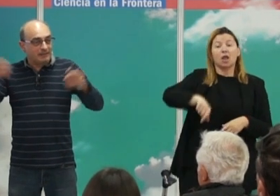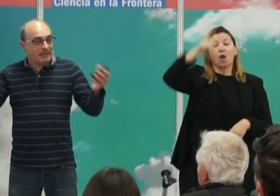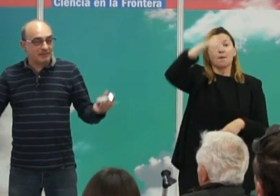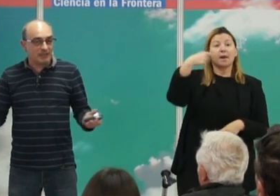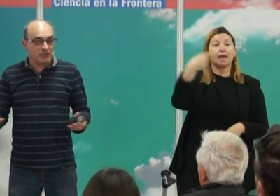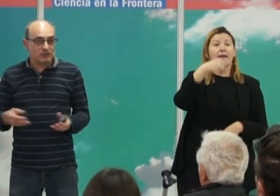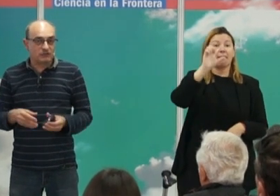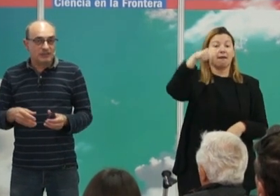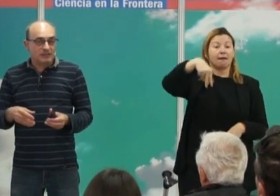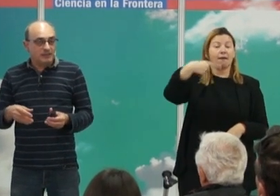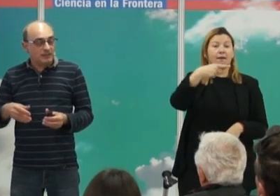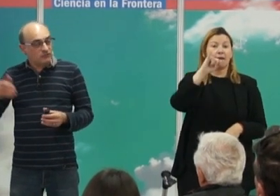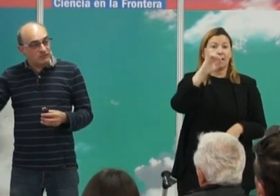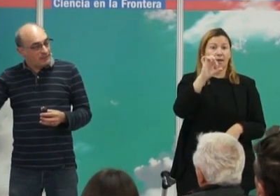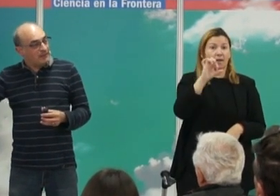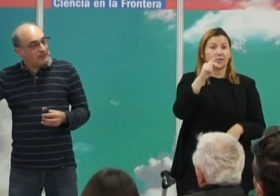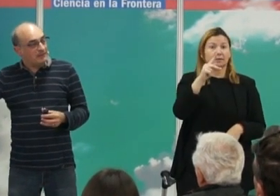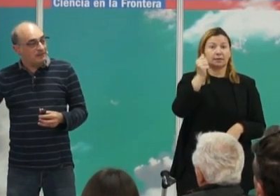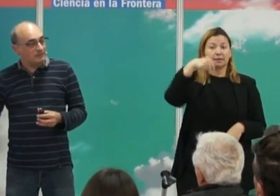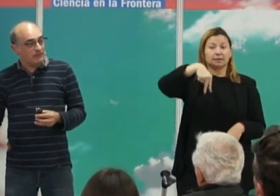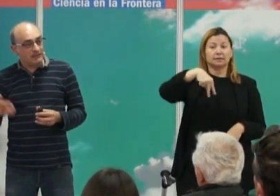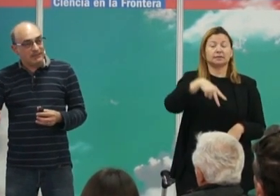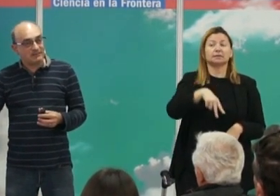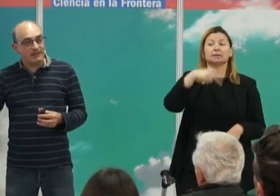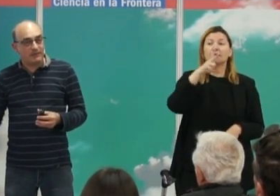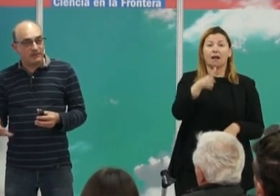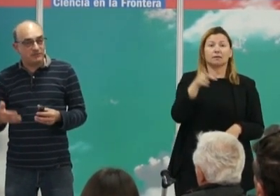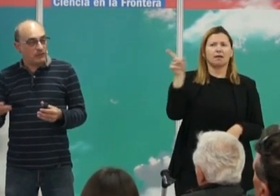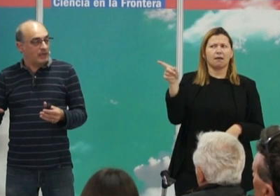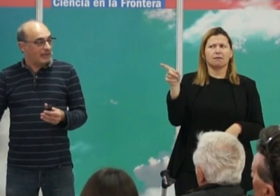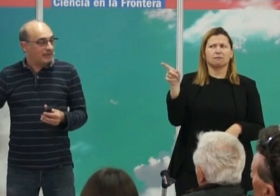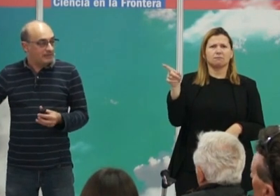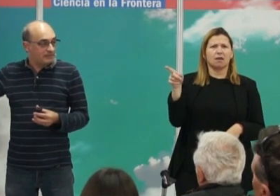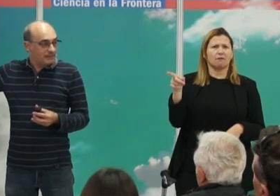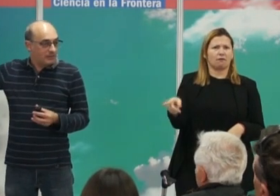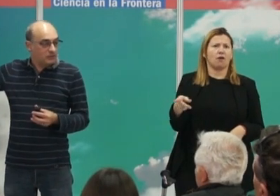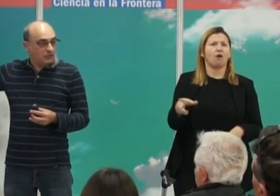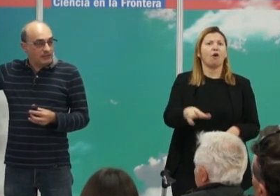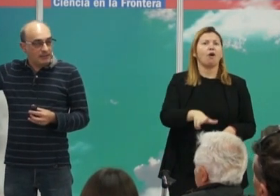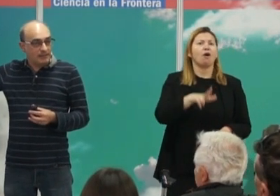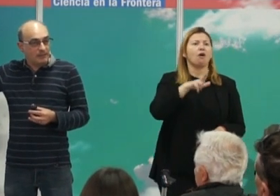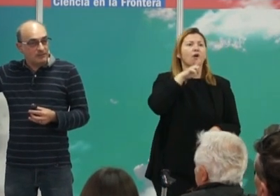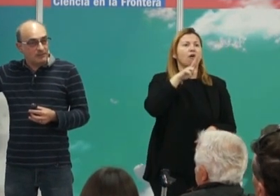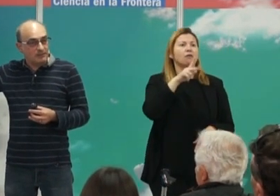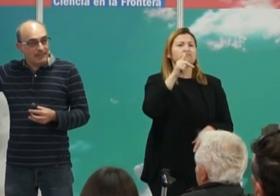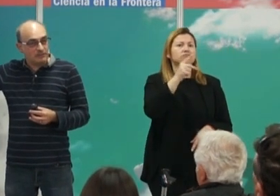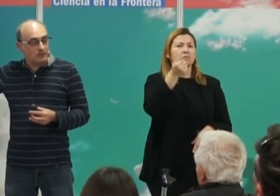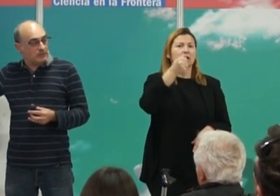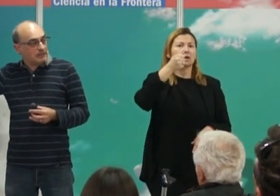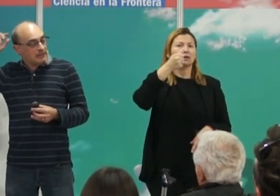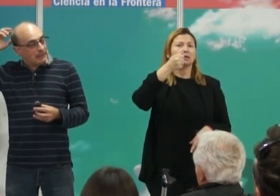mujeres centenares de hijos y sus descendientes durante varias generaciones fueron canes de hecho el